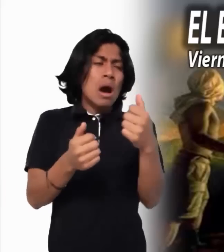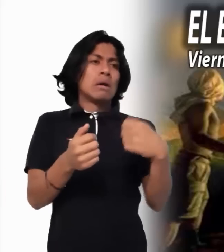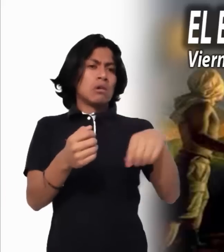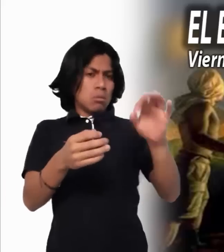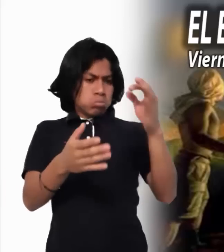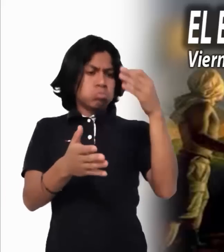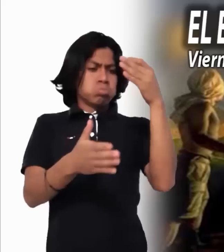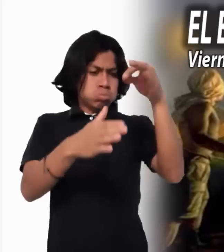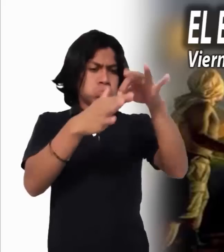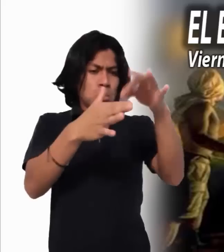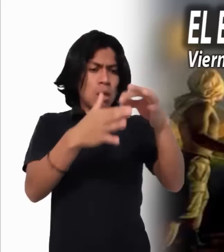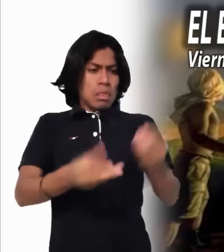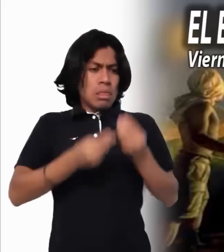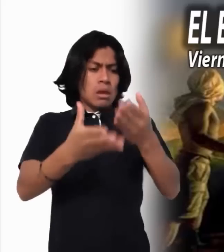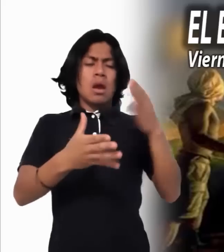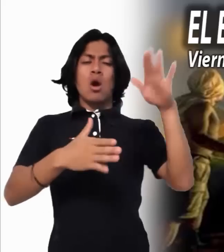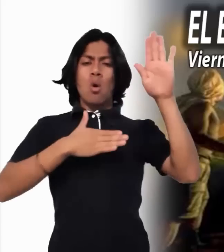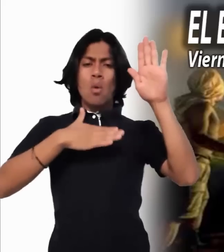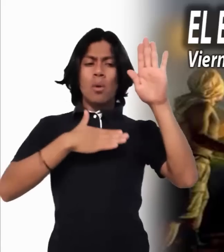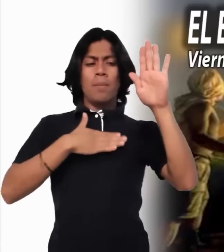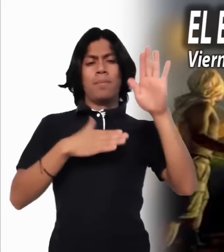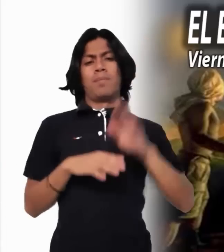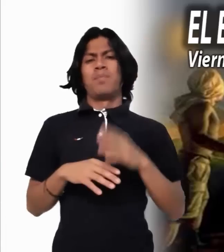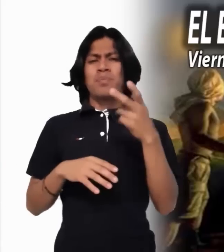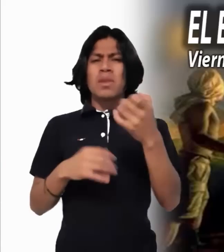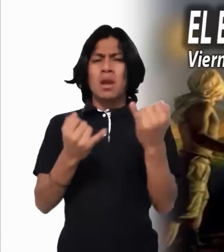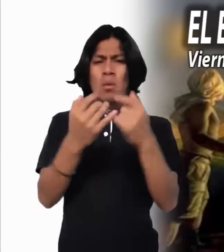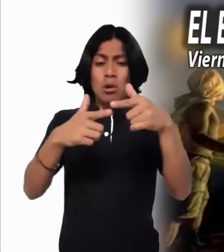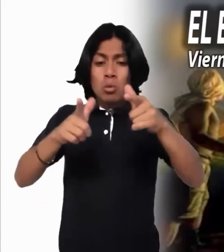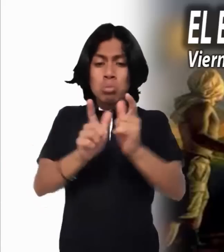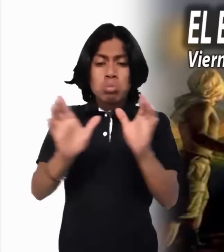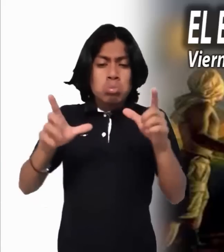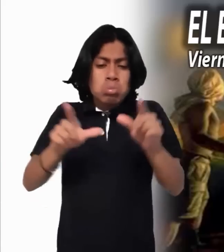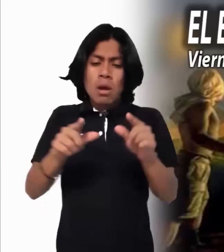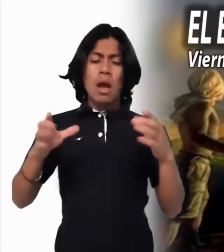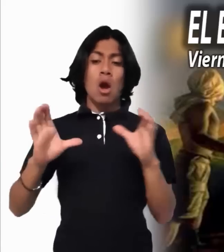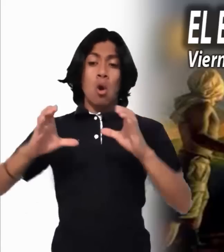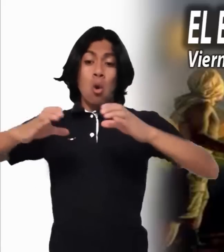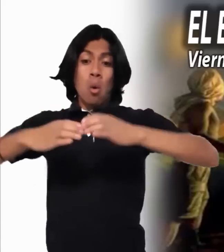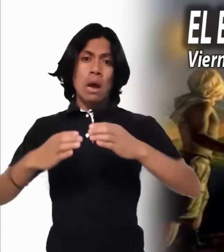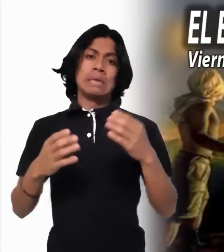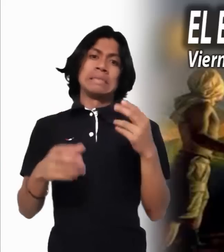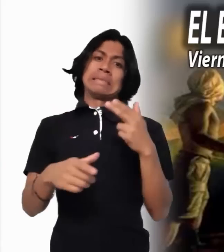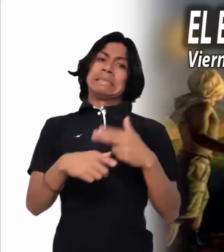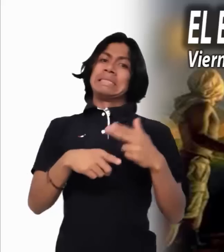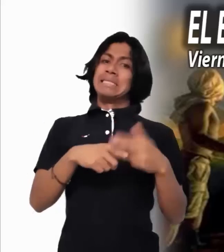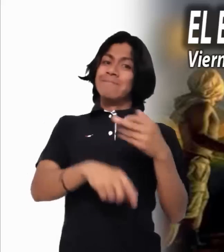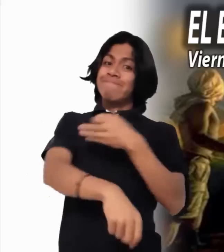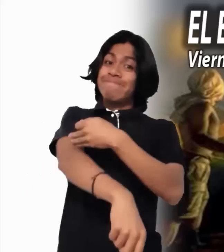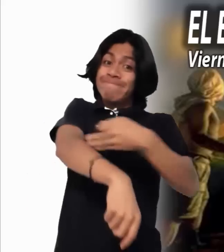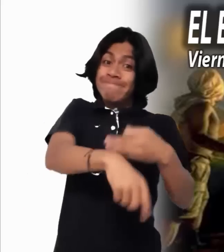pequeños, en la comunidad y hasta en la familia. Por eso, la invitación de Jesús,